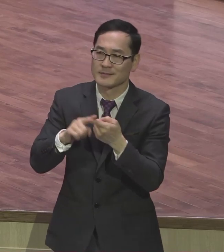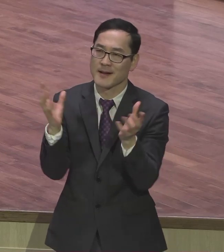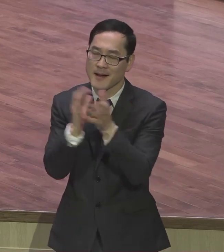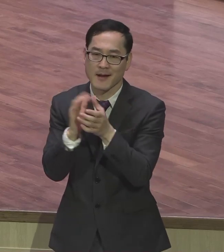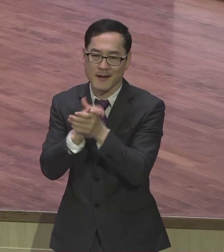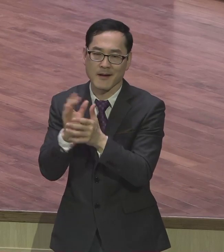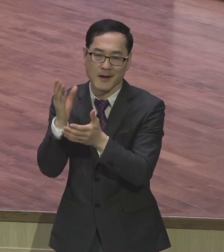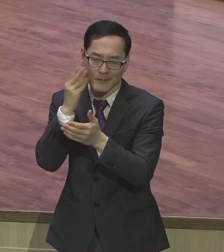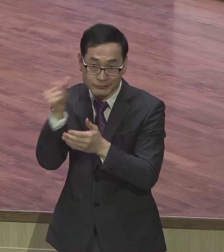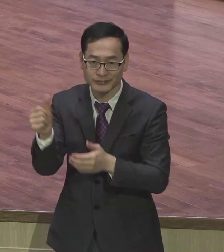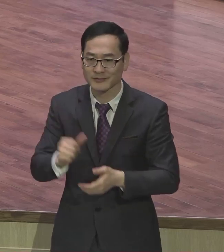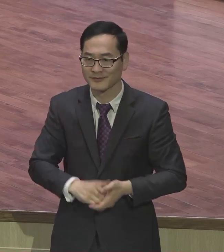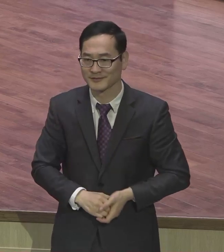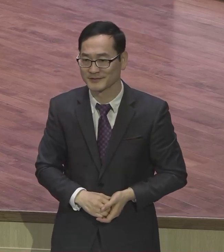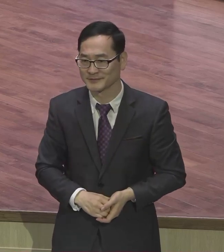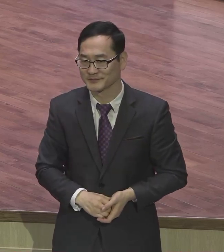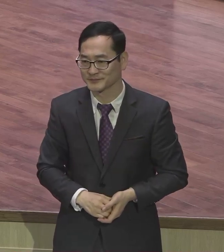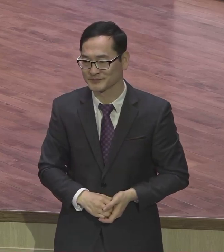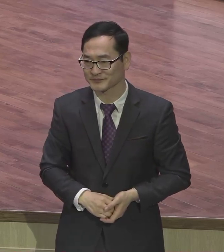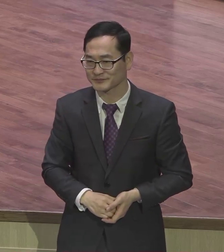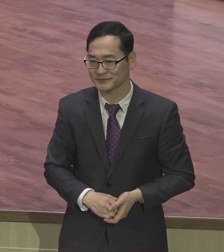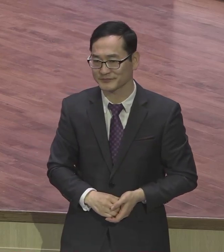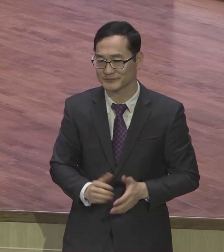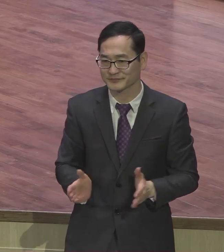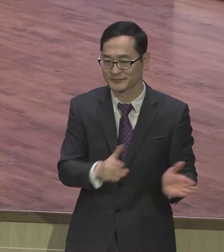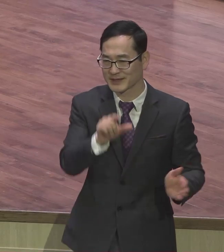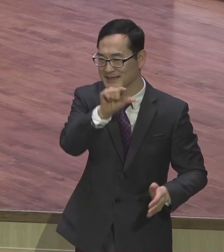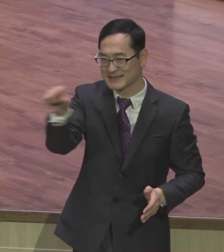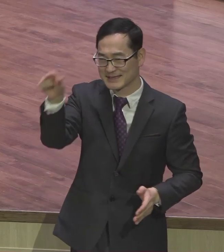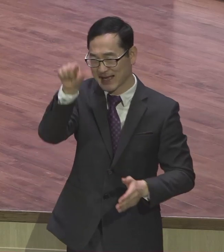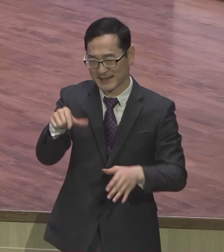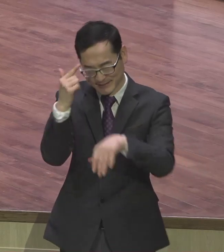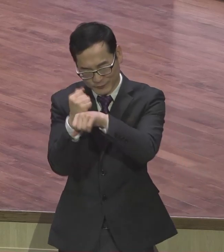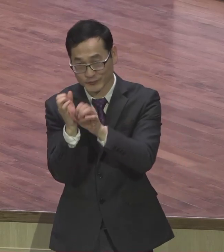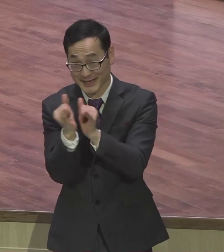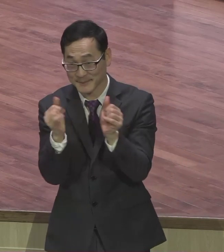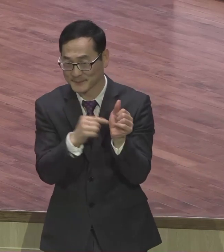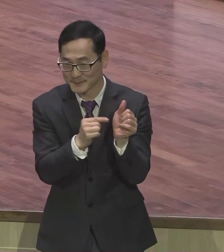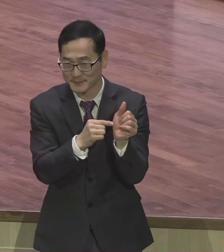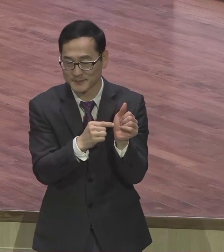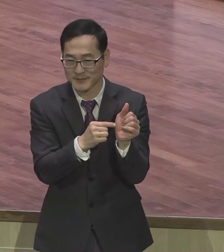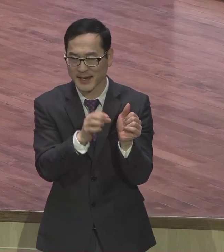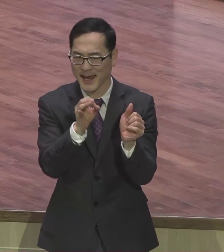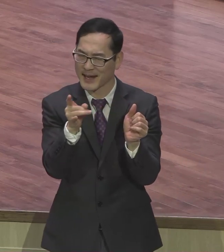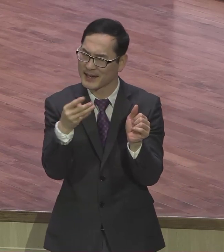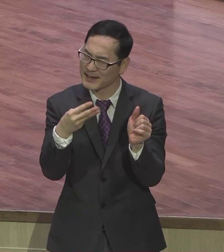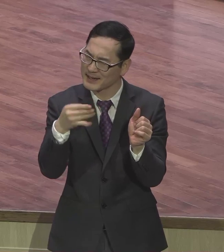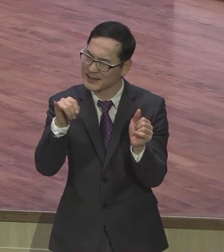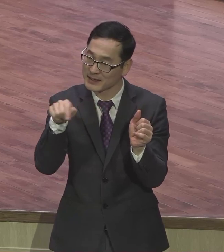엘리코시라는 신학자였습니다 엘리코시라는 신학자는 이런 말을 했어요 우리 몸은